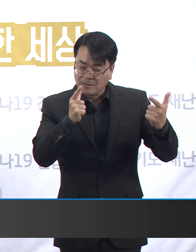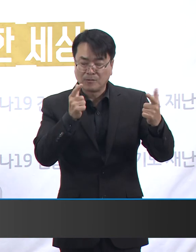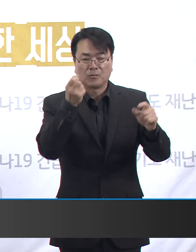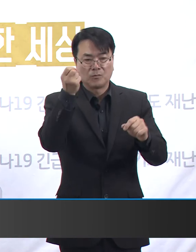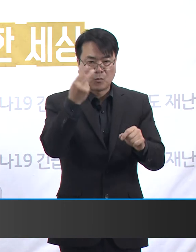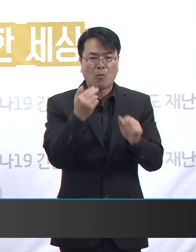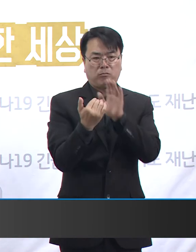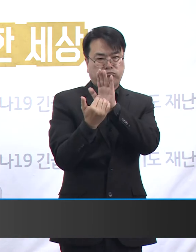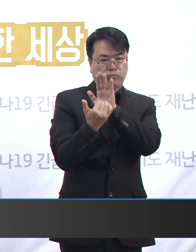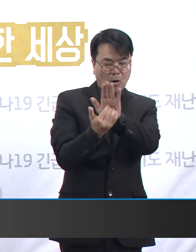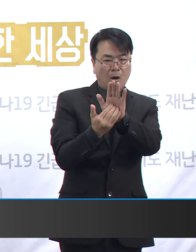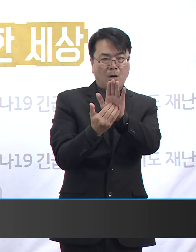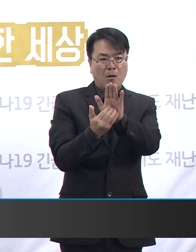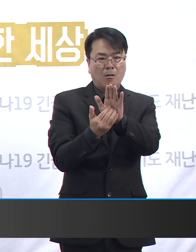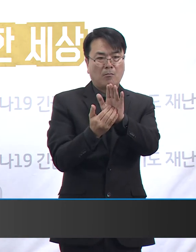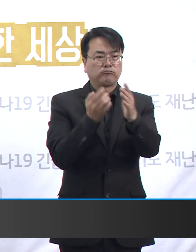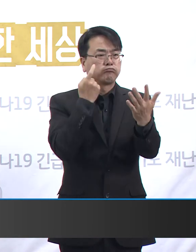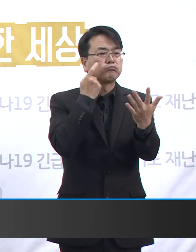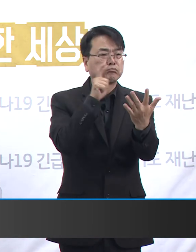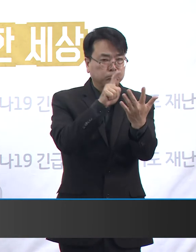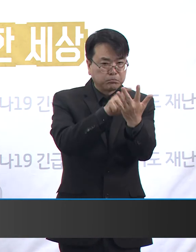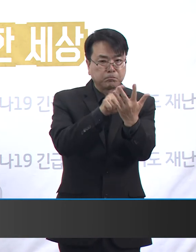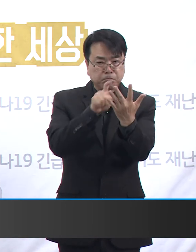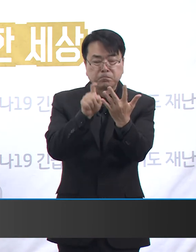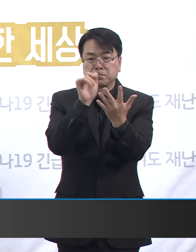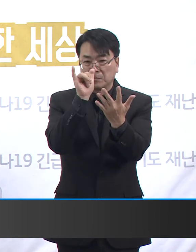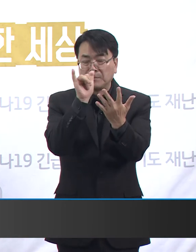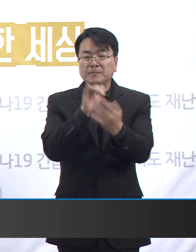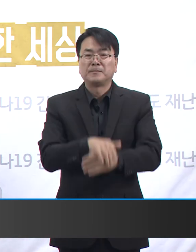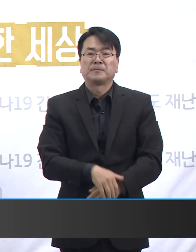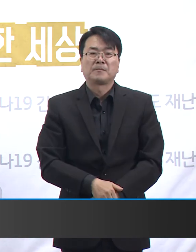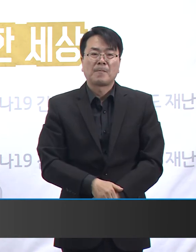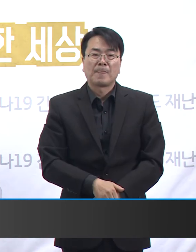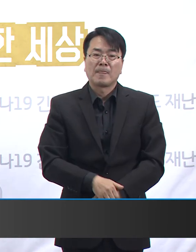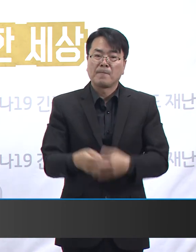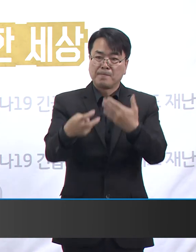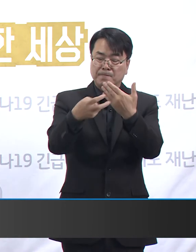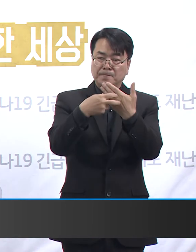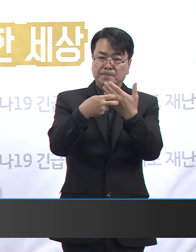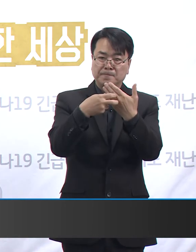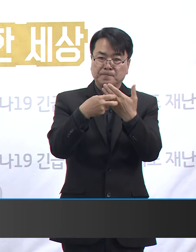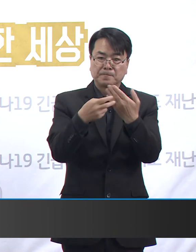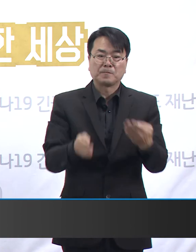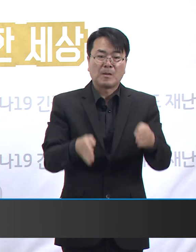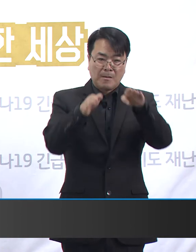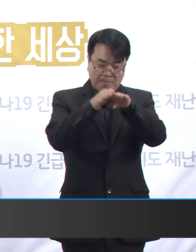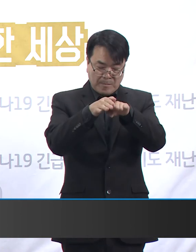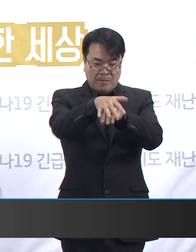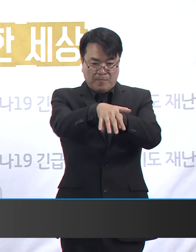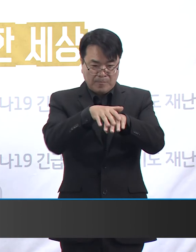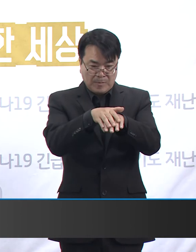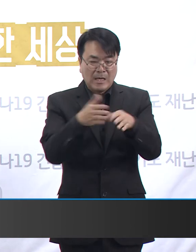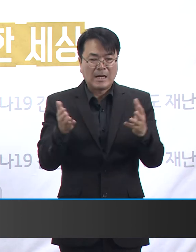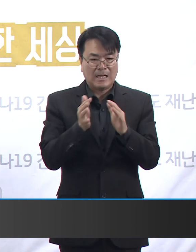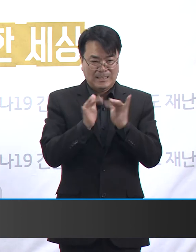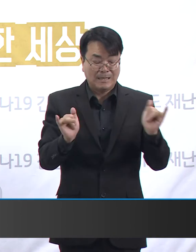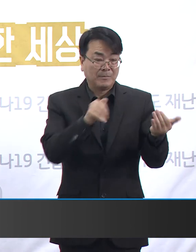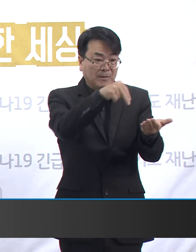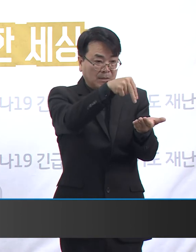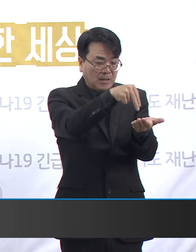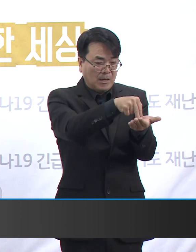거부하는 사례 등이 발견되고 있습니다. 의료기관, 요양시설, 복지시설의 종사자들은